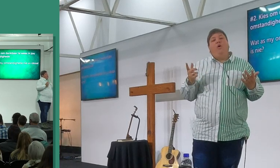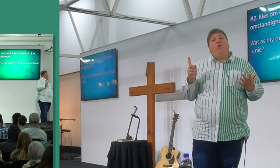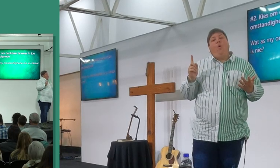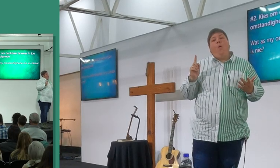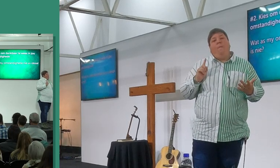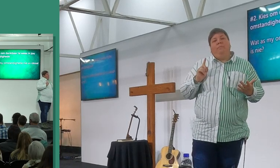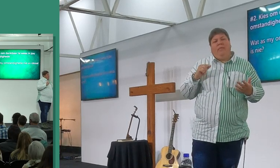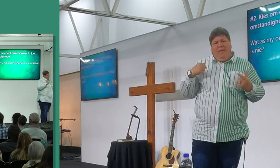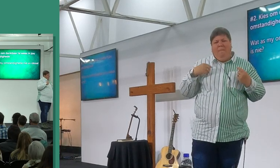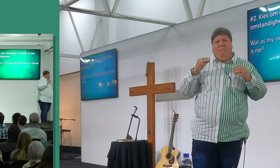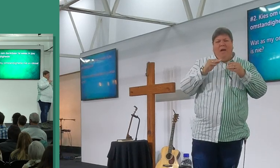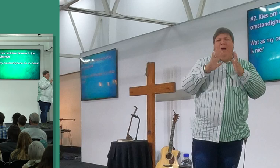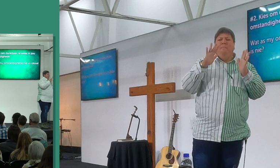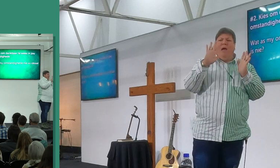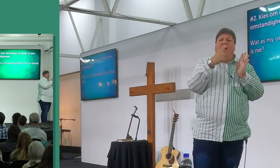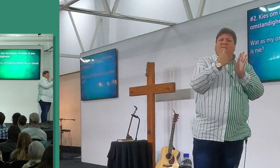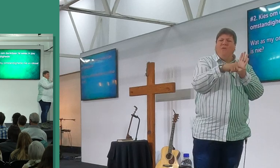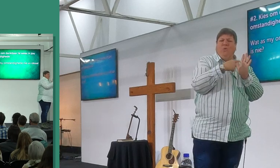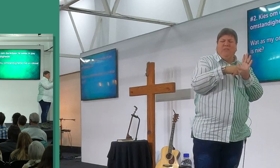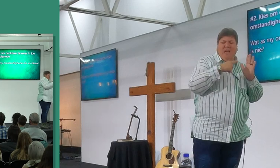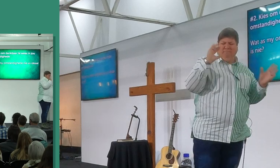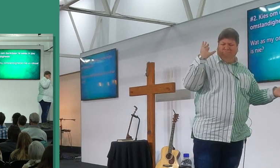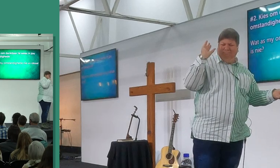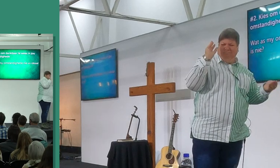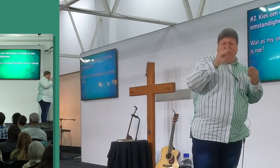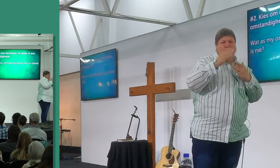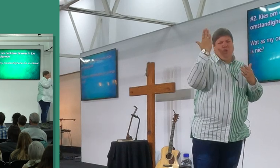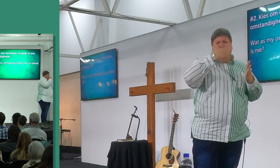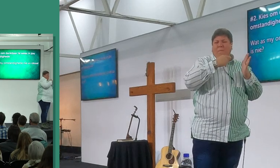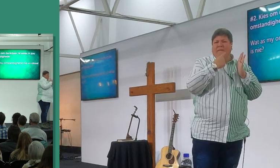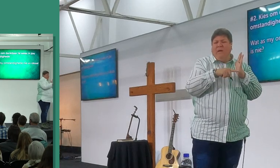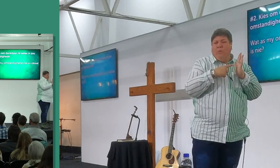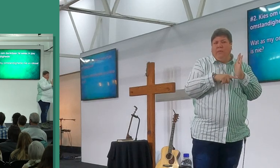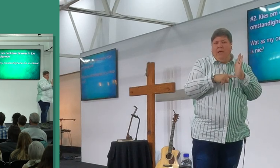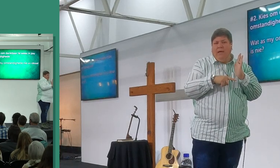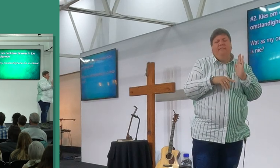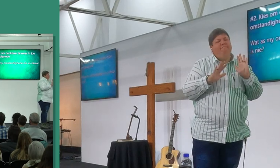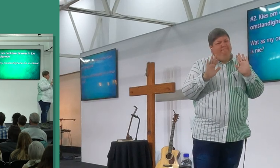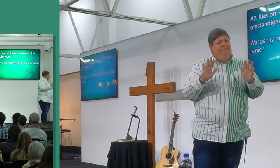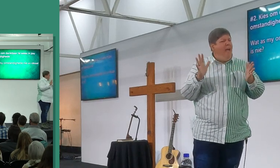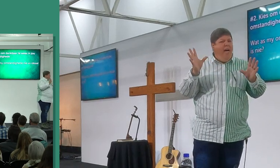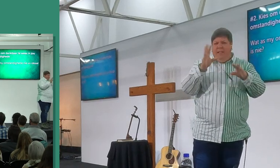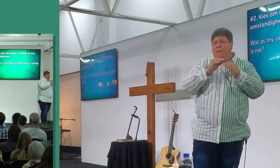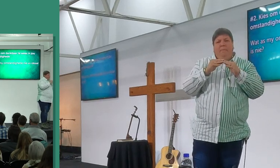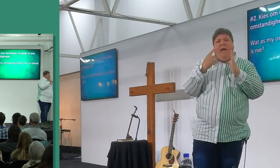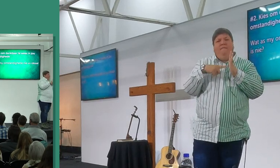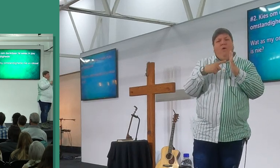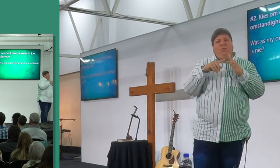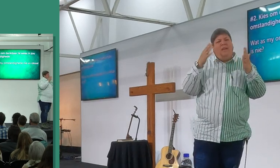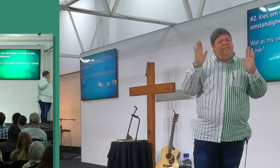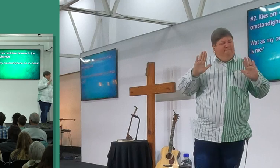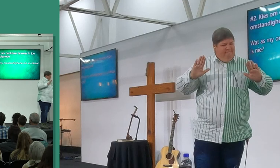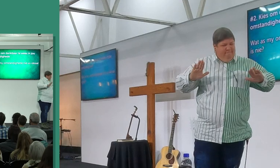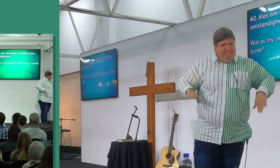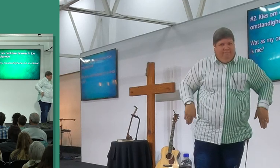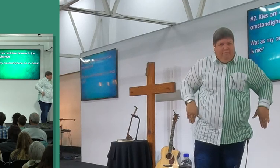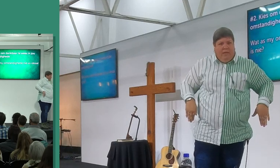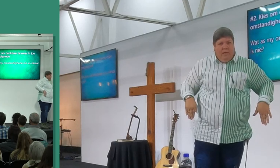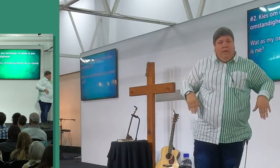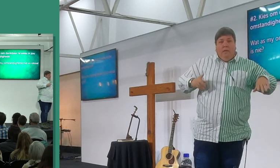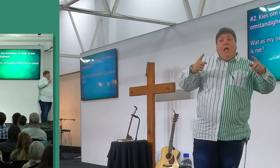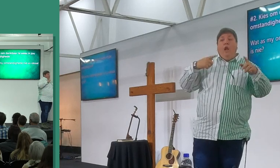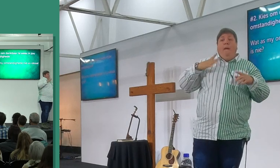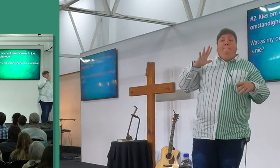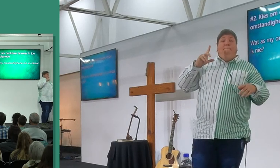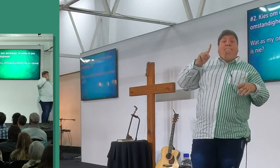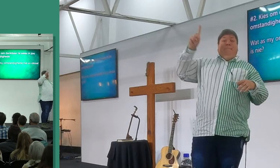ek wou sê domfoute gemaakt het, want dis wat ek maak, ek weet nie of jylle ook domfoute maak nie, maar op die keer maak ons domfoute, en dan moet ek nie die